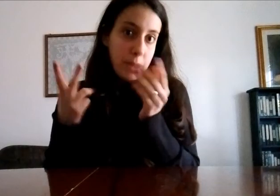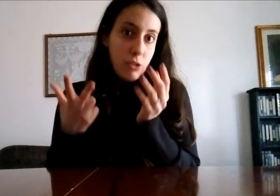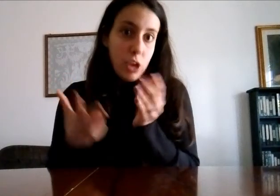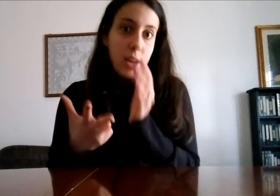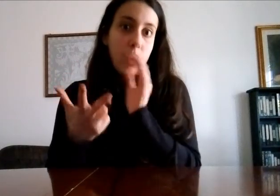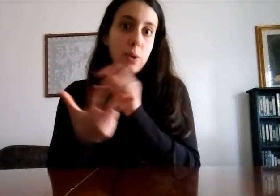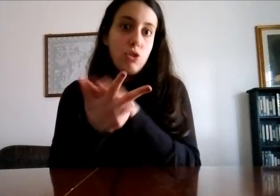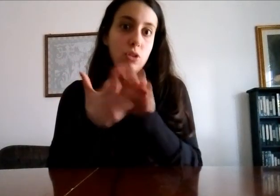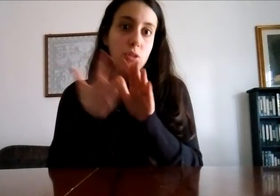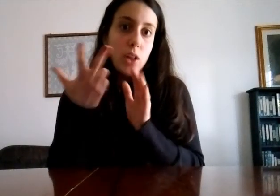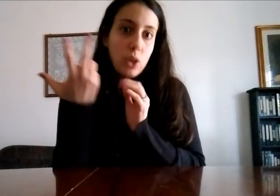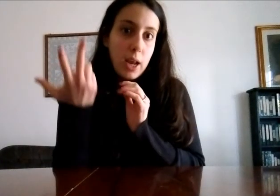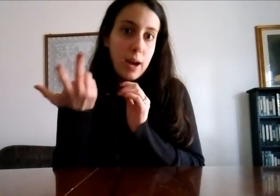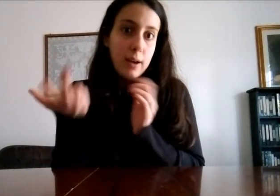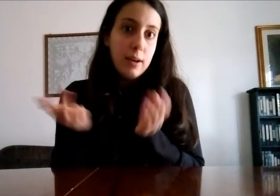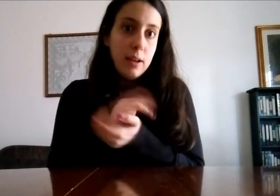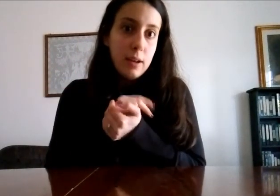del genere quando c'è soltanto 3 anni